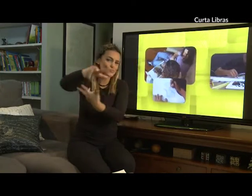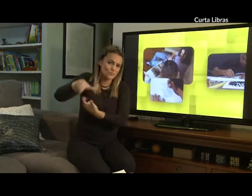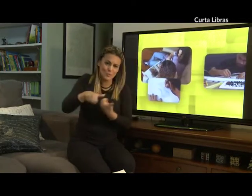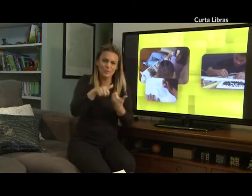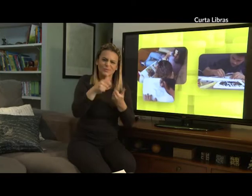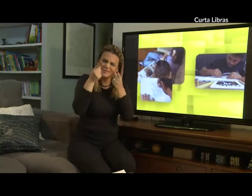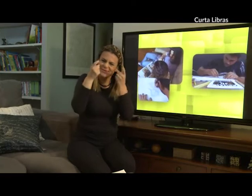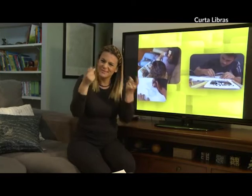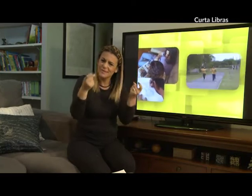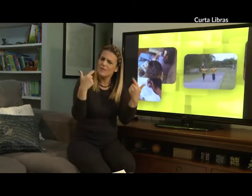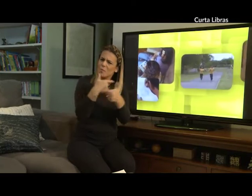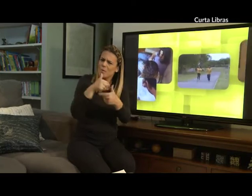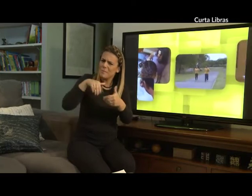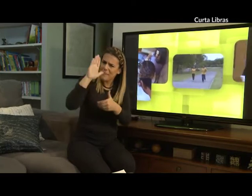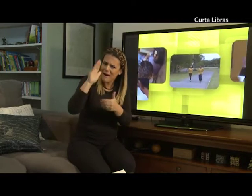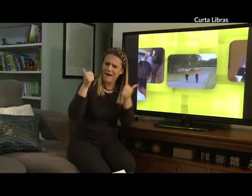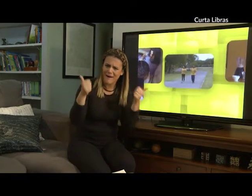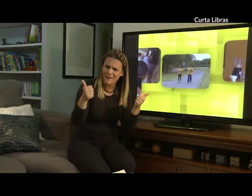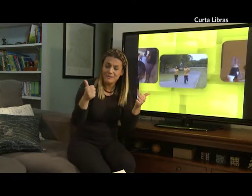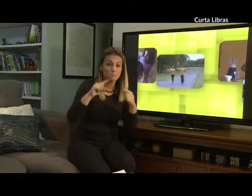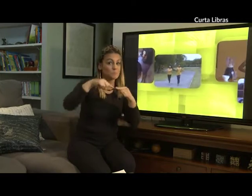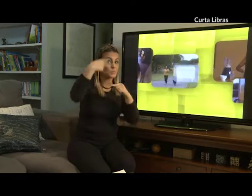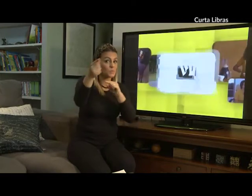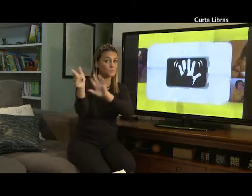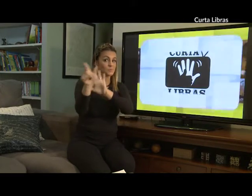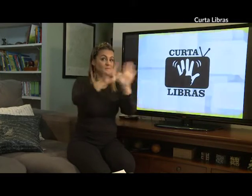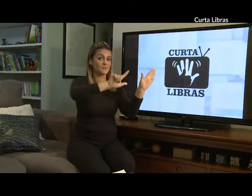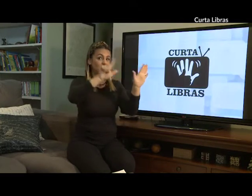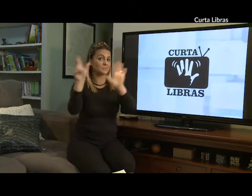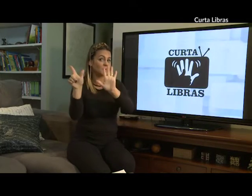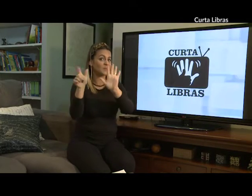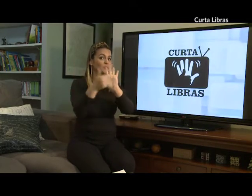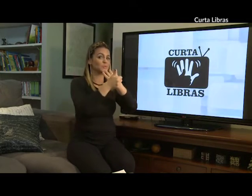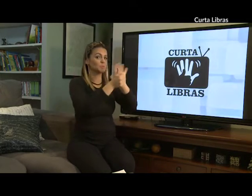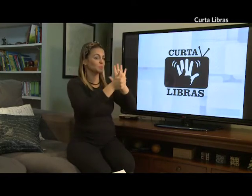verdade? Até semana que vem, no nosso Curta Libras.